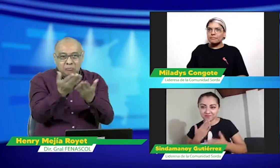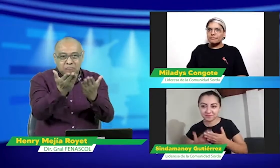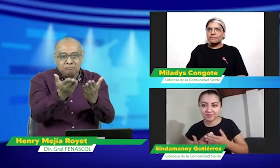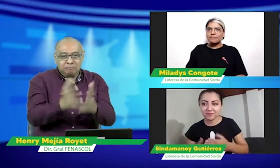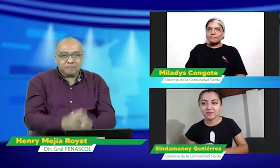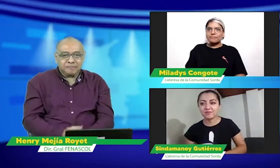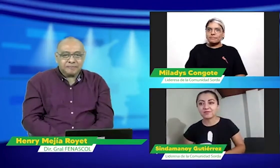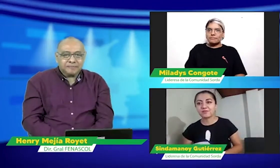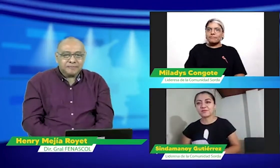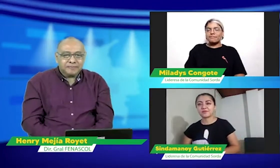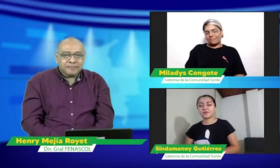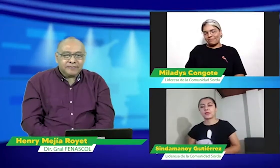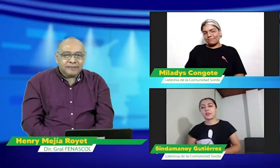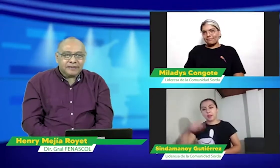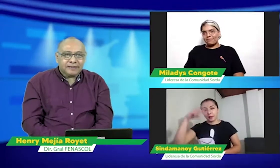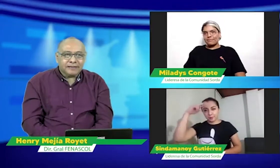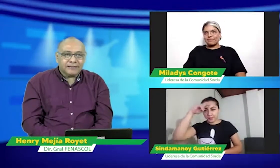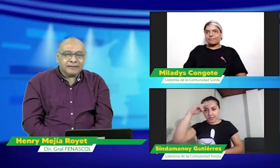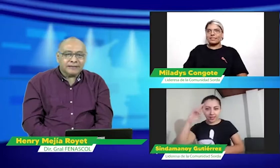cuéntanos tu opinión. Bueno, muchas gracias.